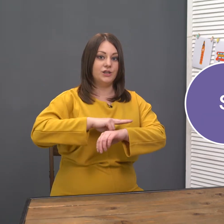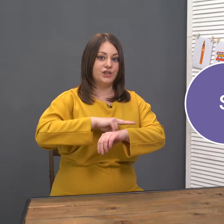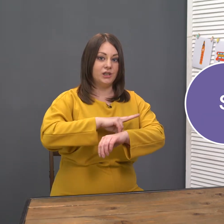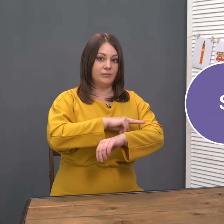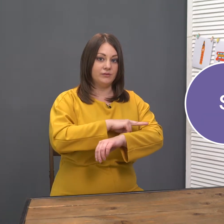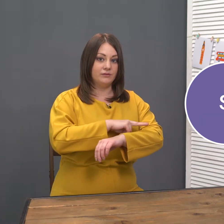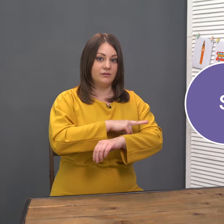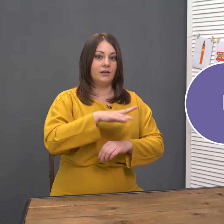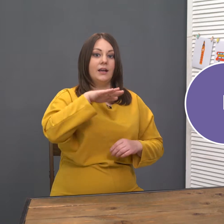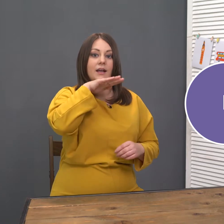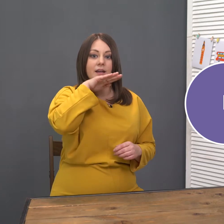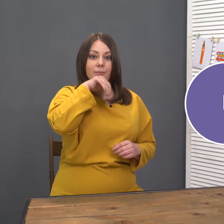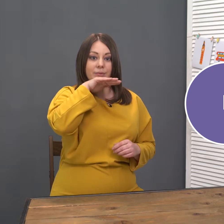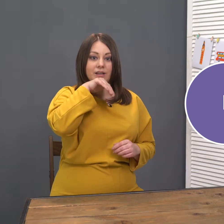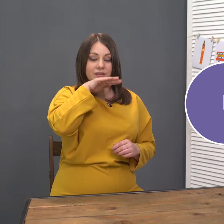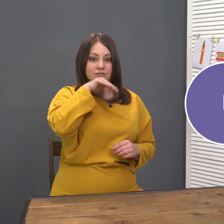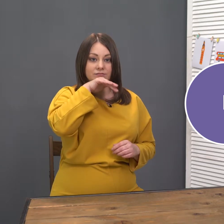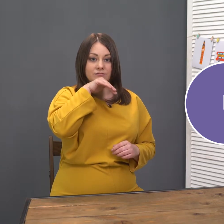Ship. Pig. Chicken.